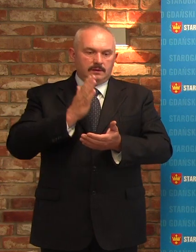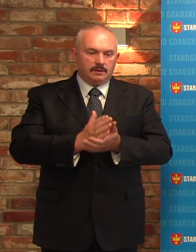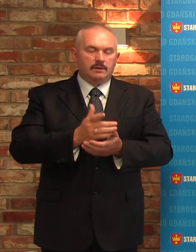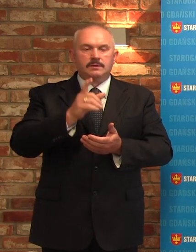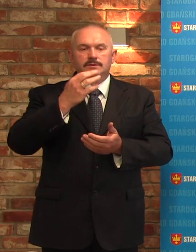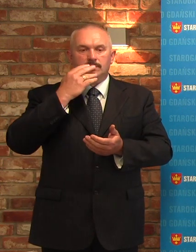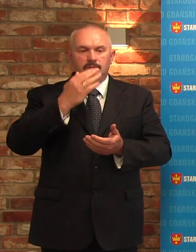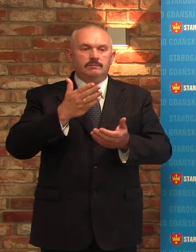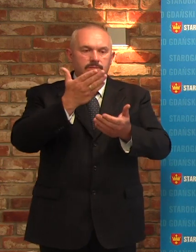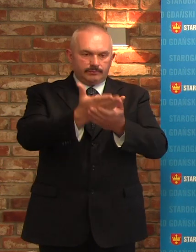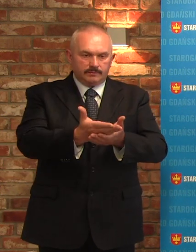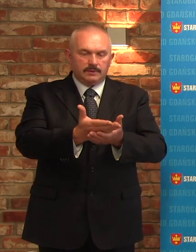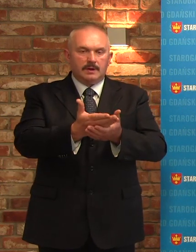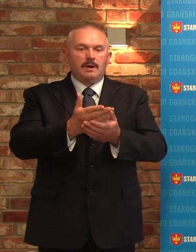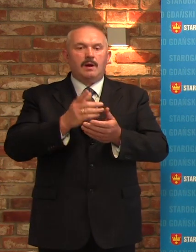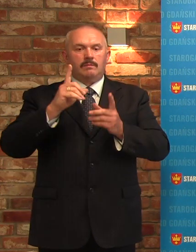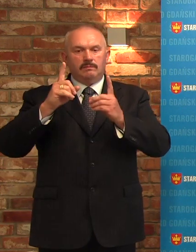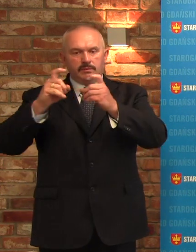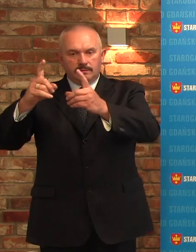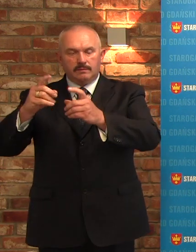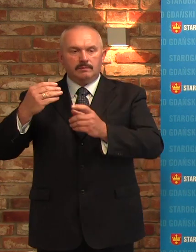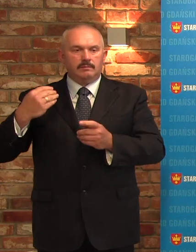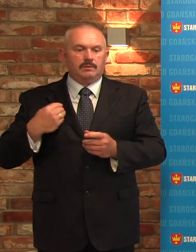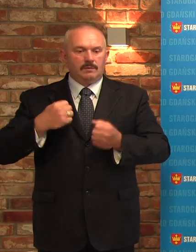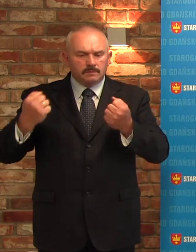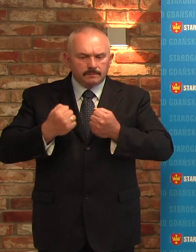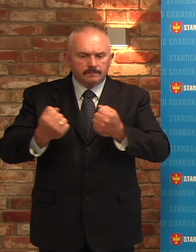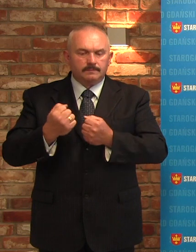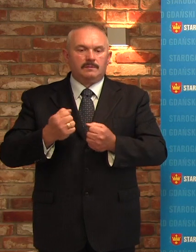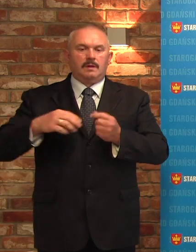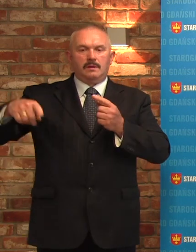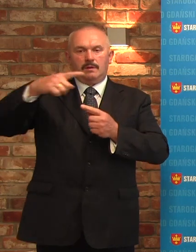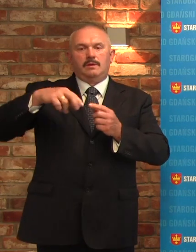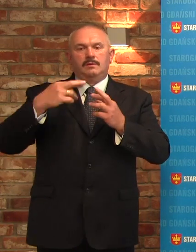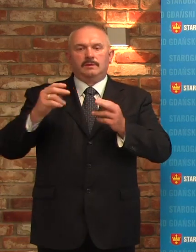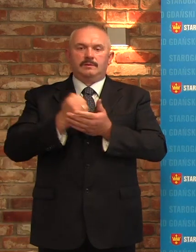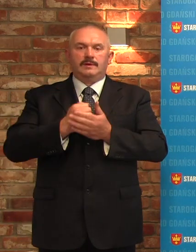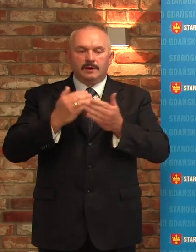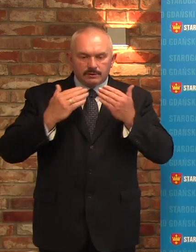zadekretowania sprawa nabrała obiegów. Dziękuję bardzo.